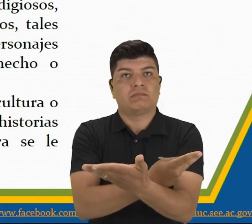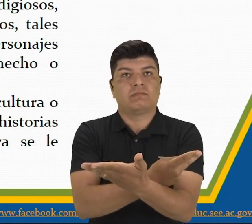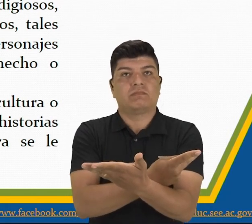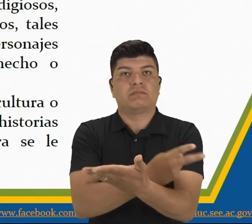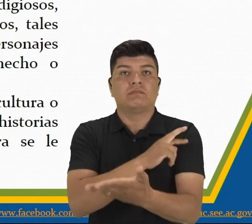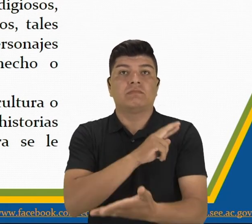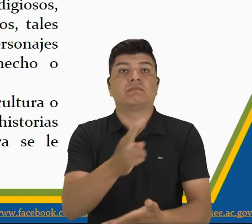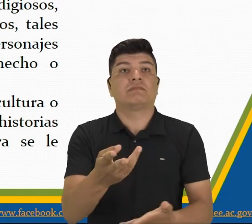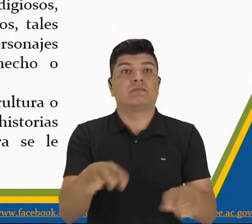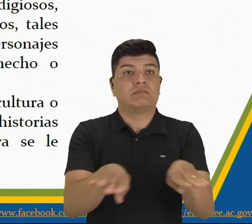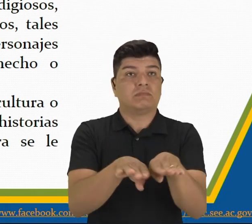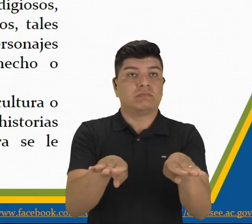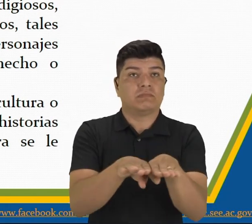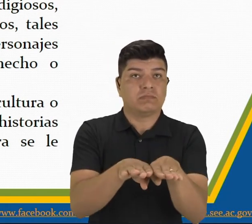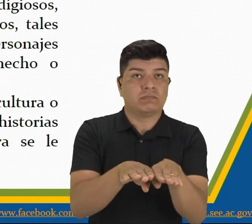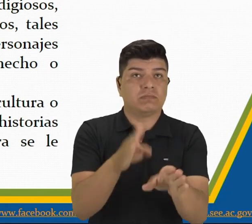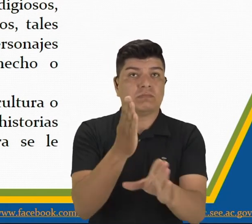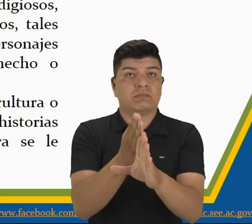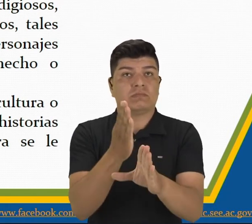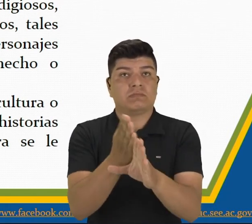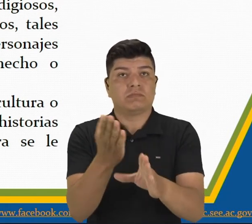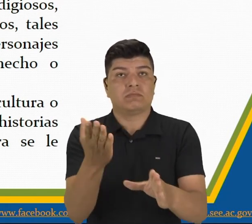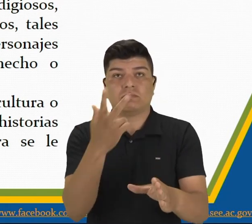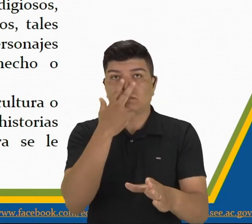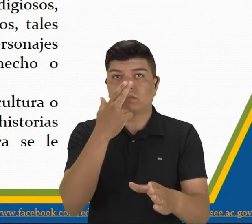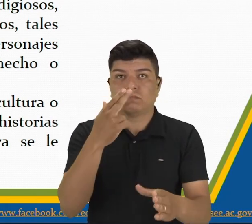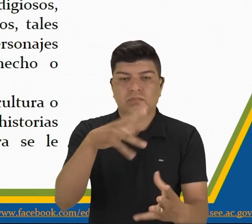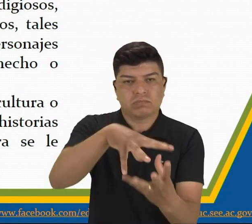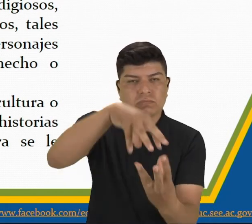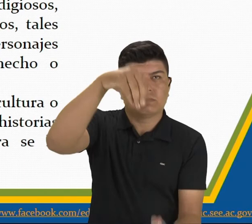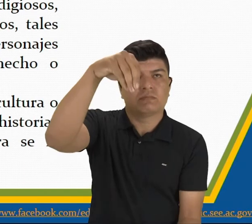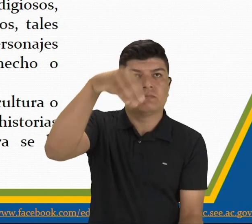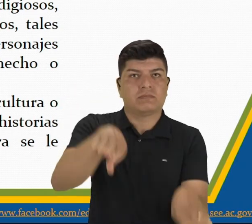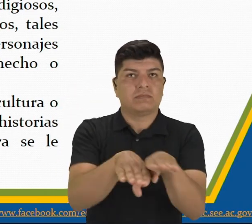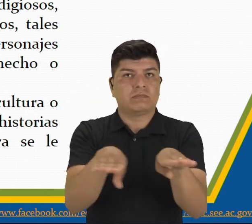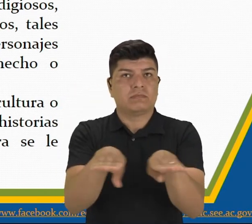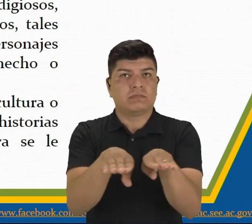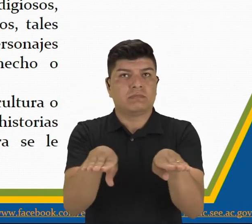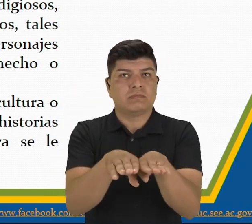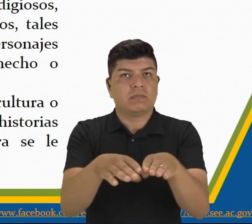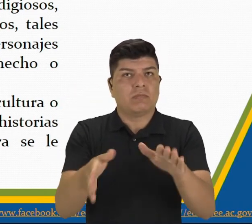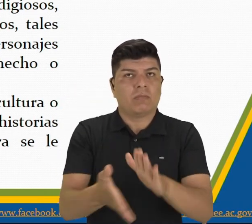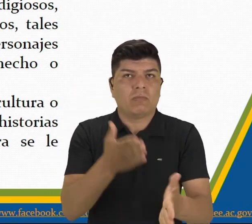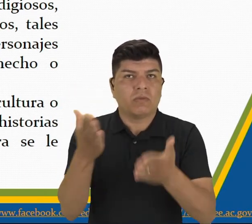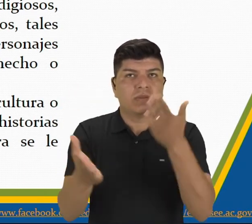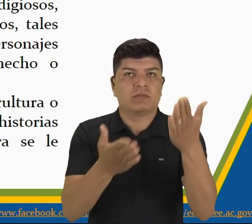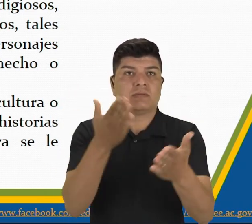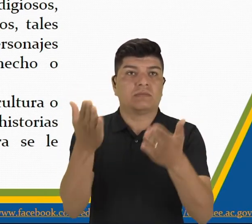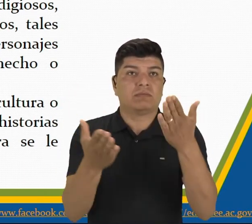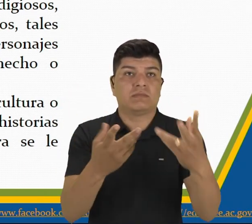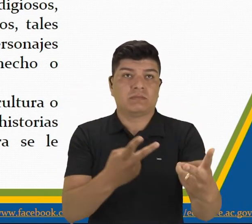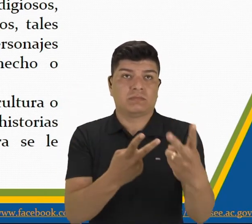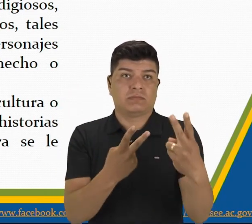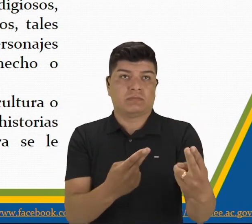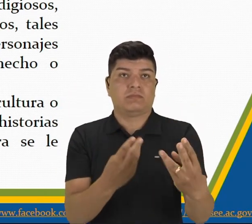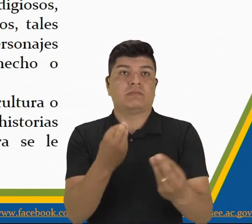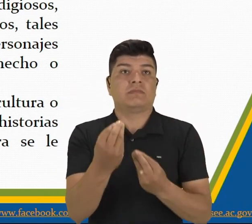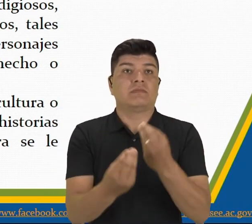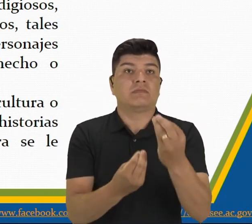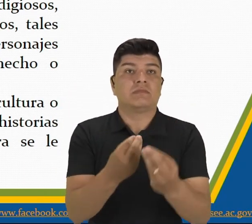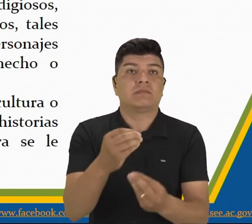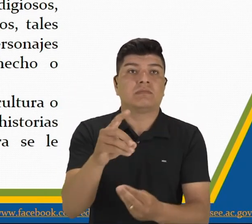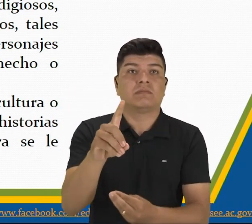protagonizados por seres sobrenaturales o extraordinarios, tales como